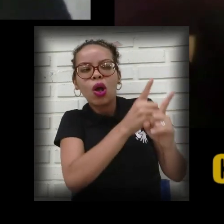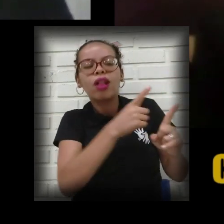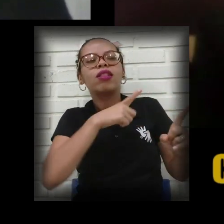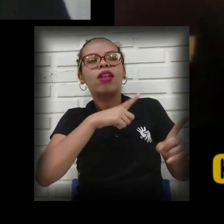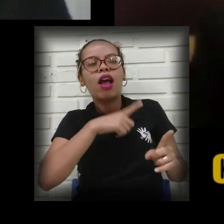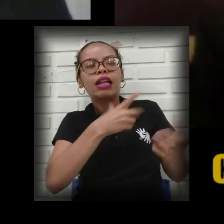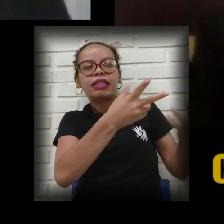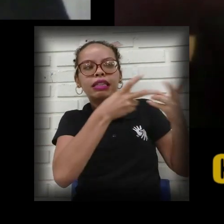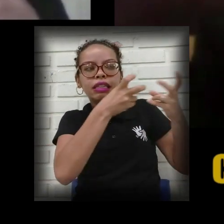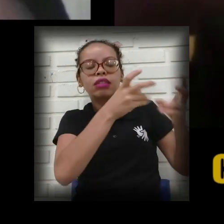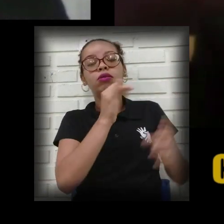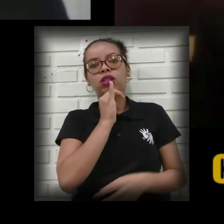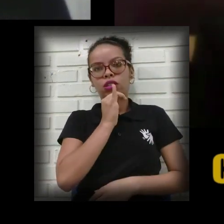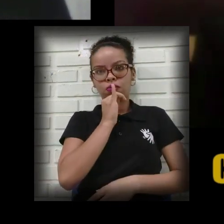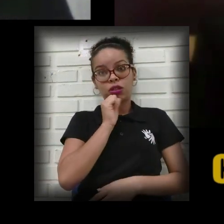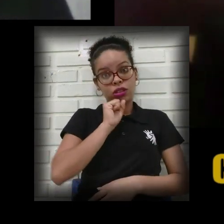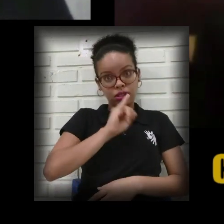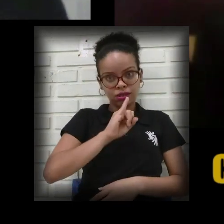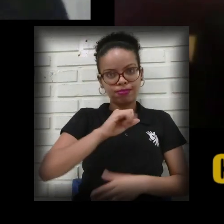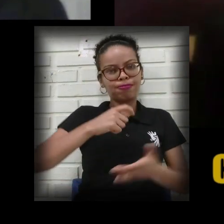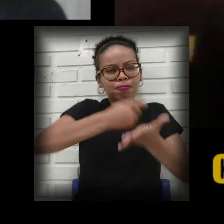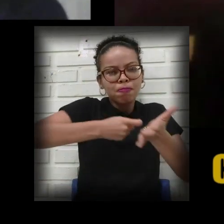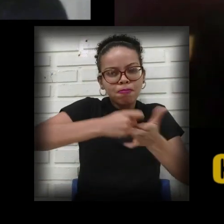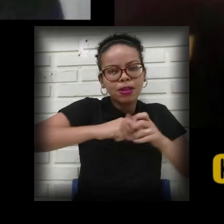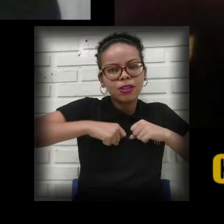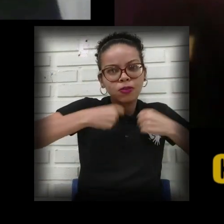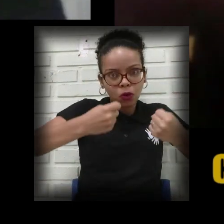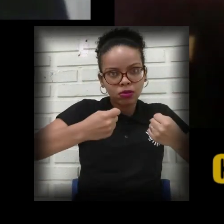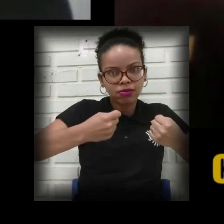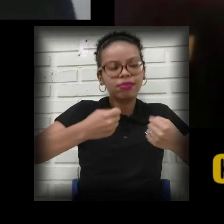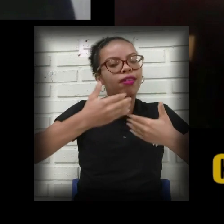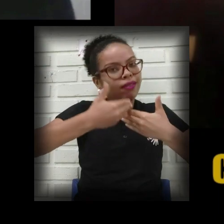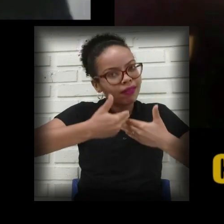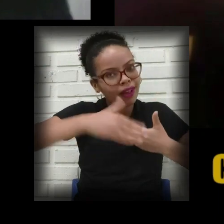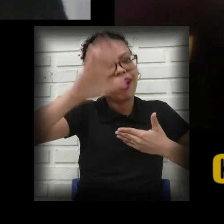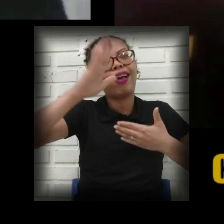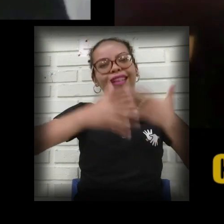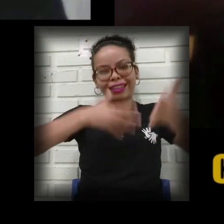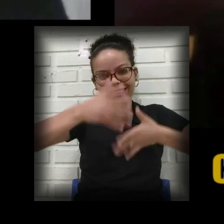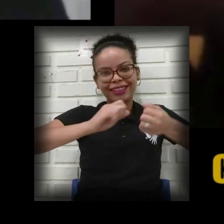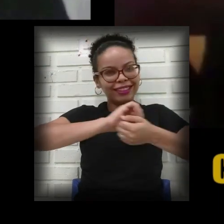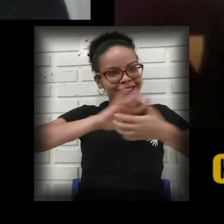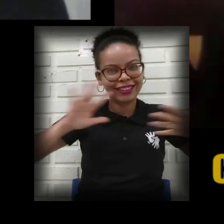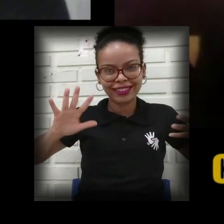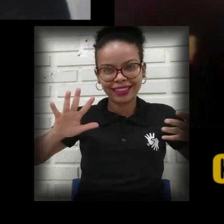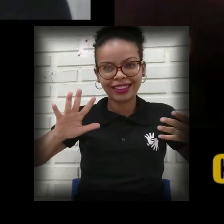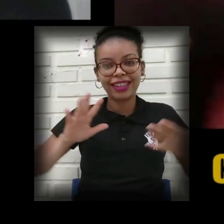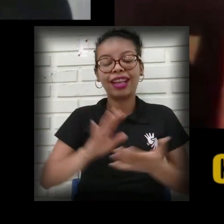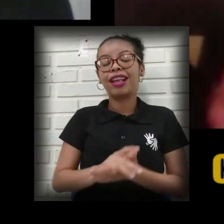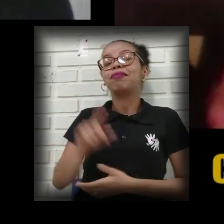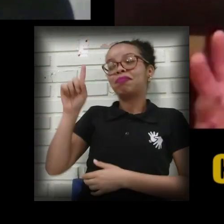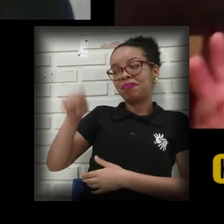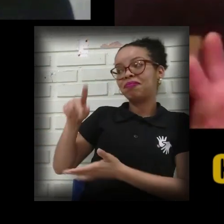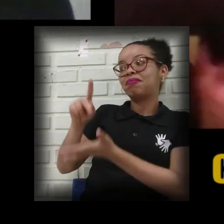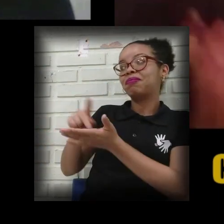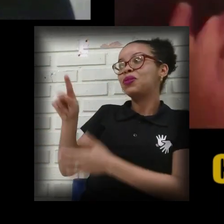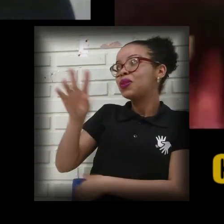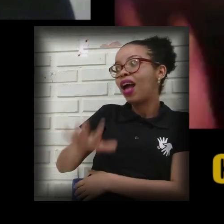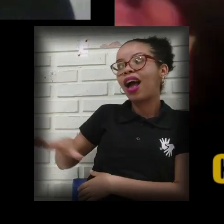se o intérprete for dedicado mesmo, vai longe. Vai longe, vai longe. Você mexe com duas áreas aí, que é a